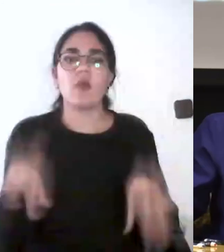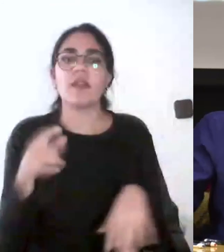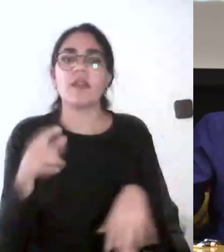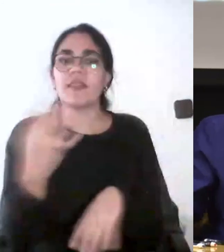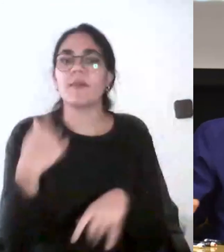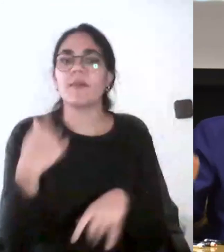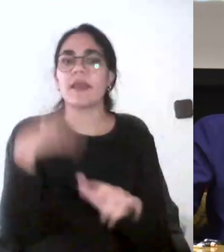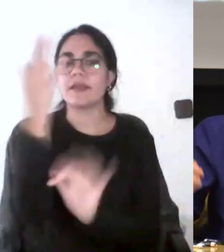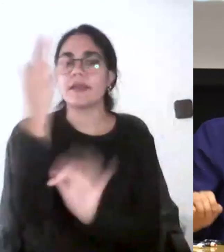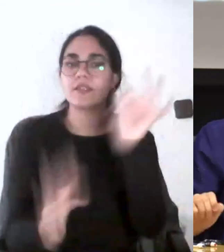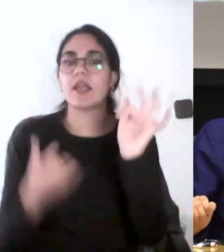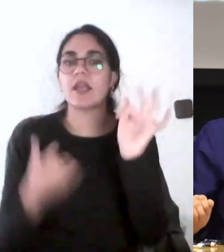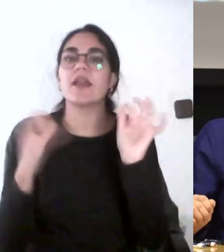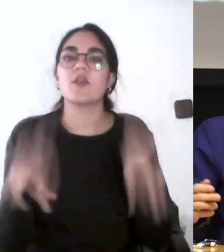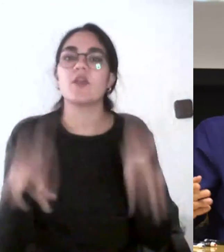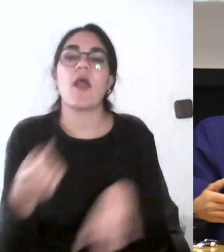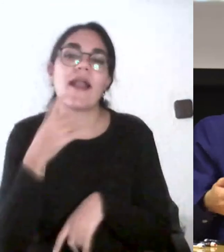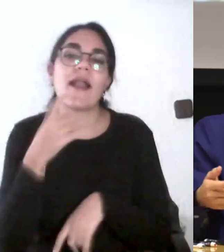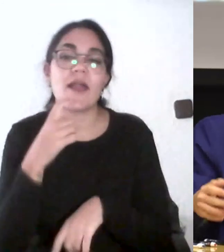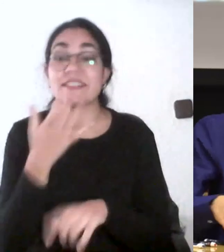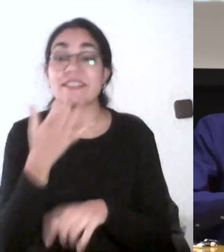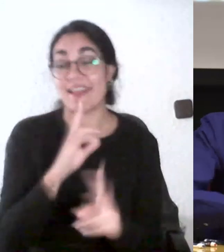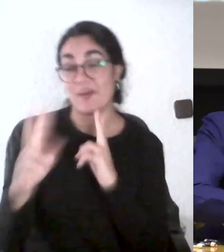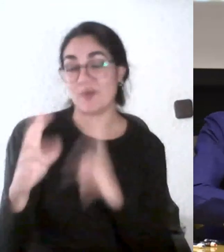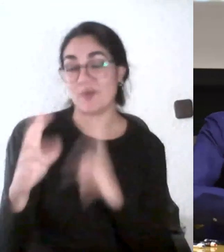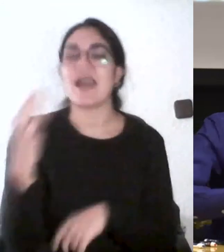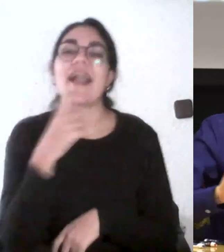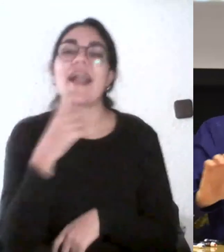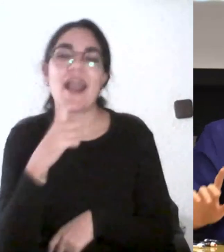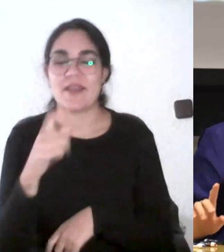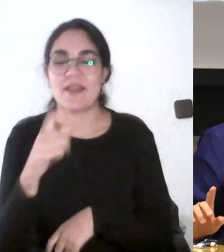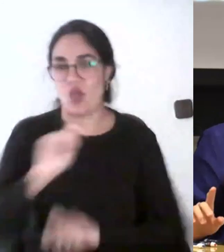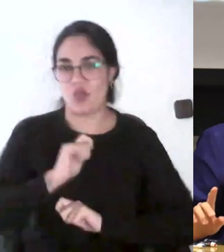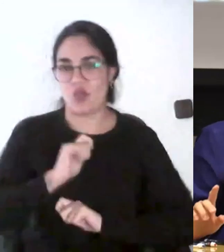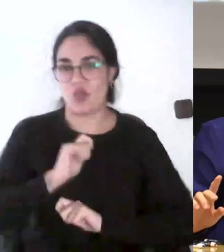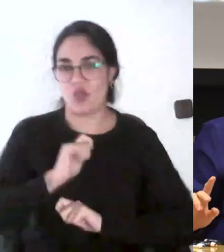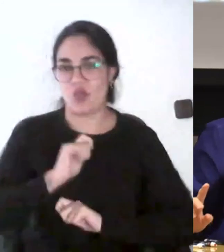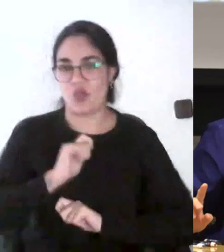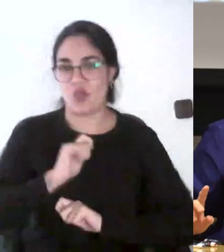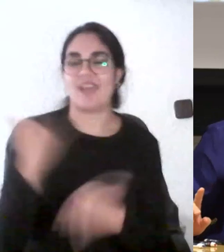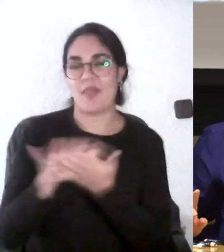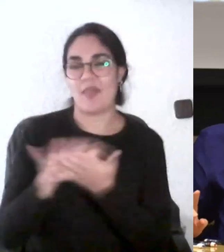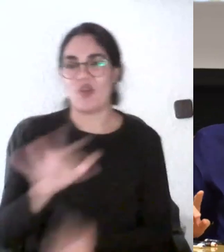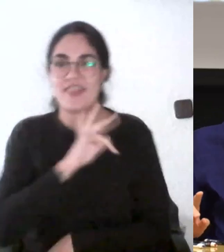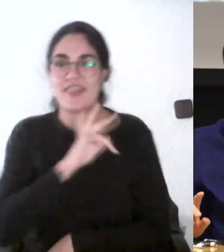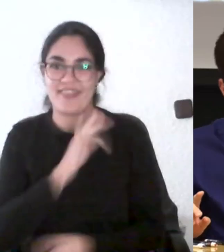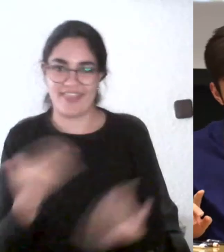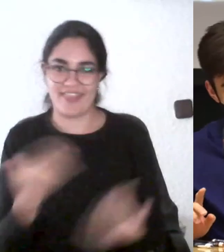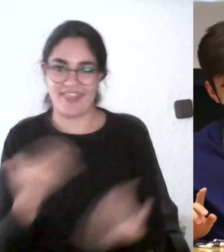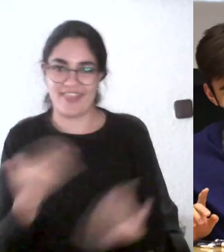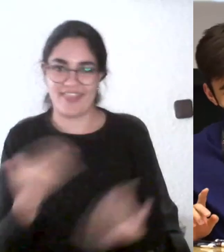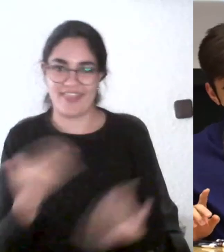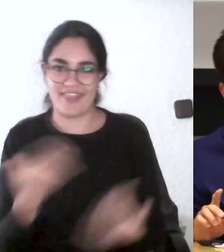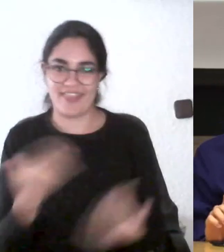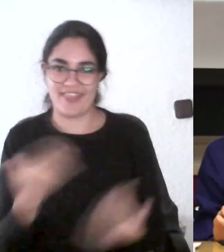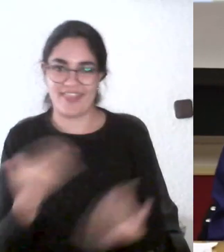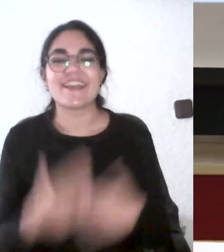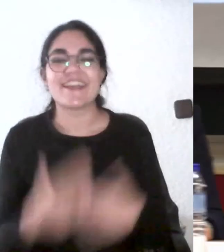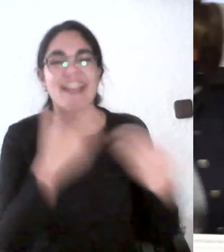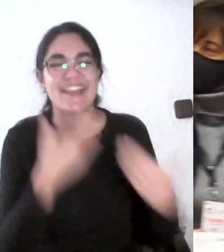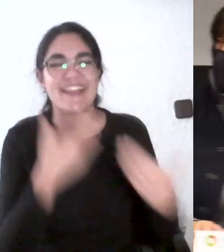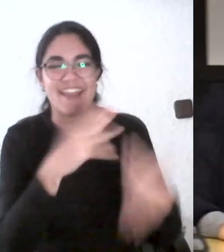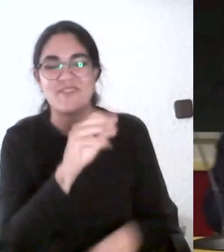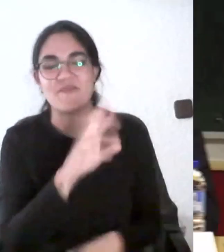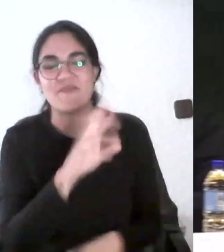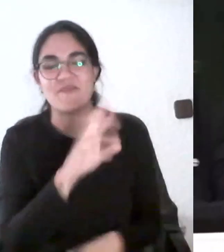incentivos xd pues cositas así un minuto gracias gracias Pedro Pedro introduce